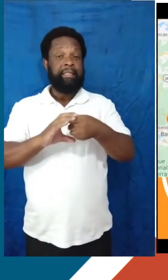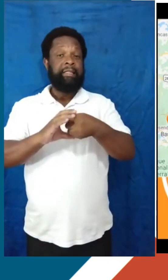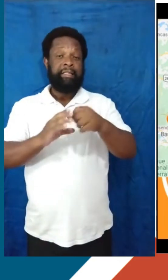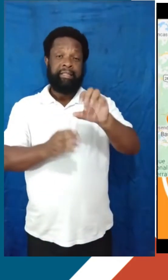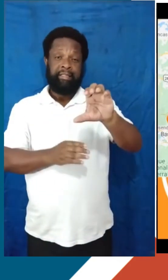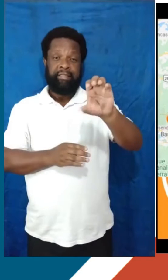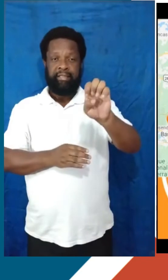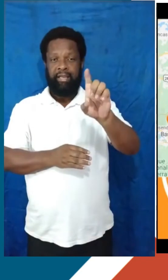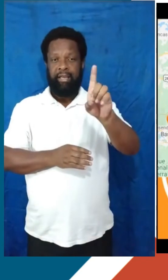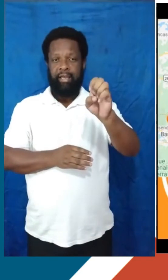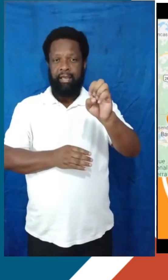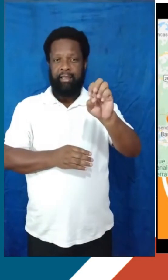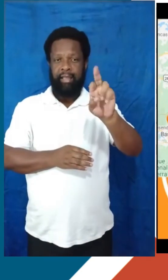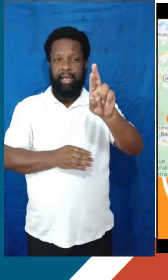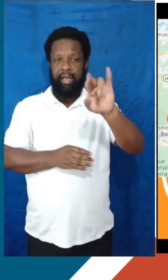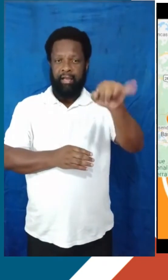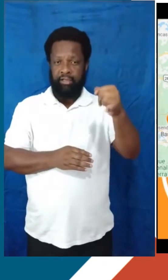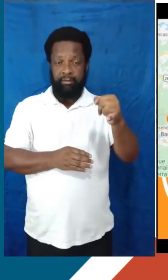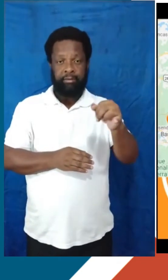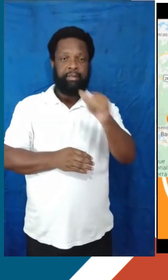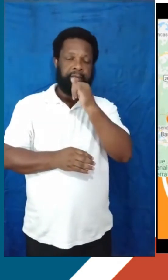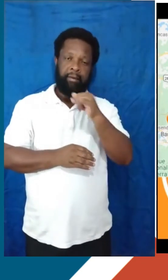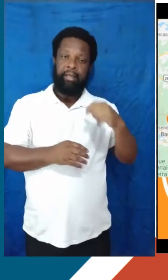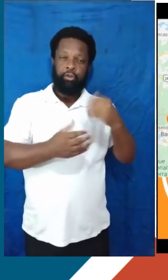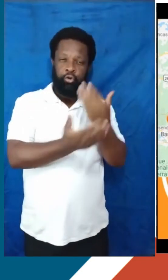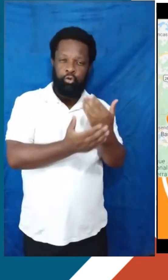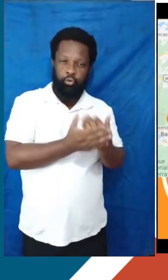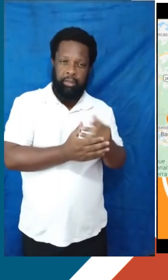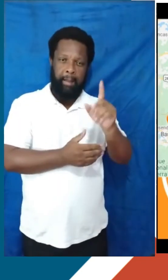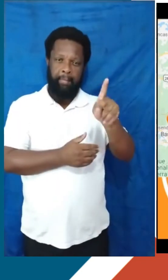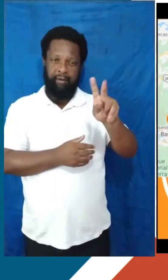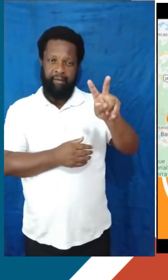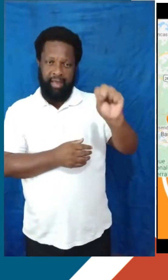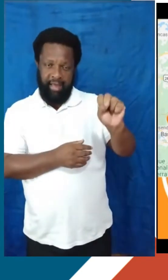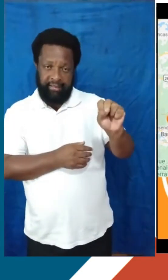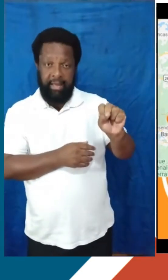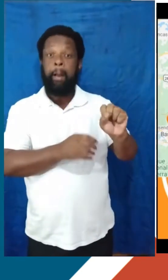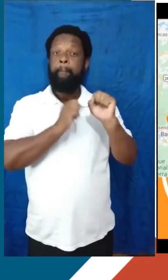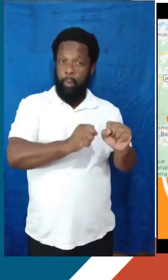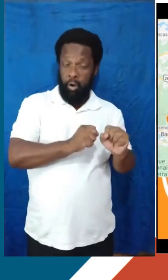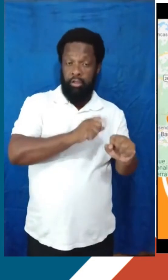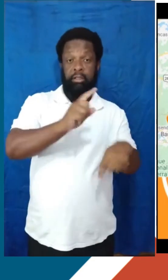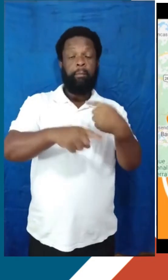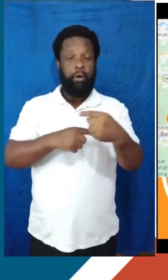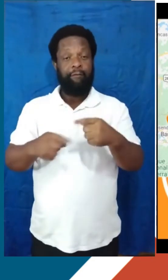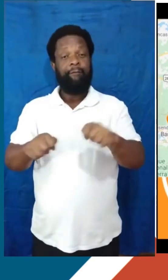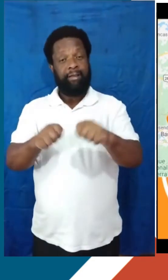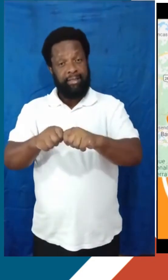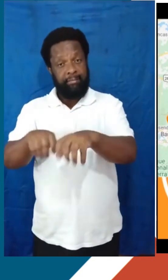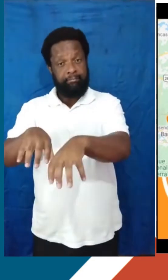CDERJ. Então, vocês fazem o pré-vestibular, mas também a Fundação CCERJ oferece graduação. Ela tem uma particularidade importante,